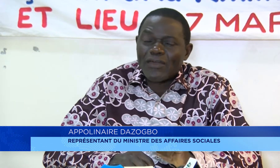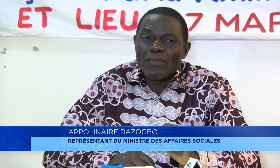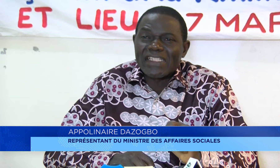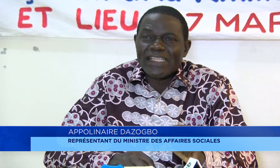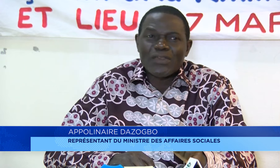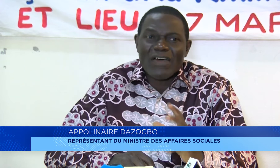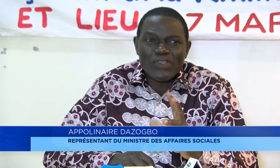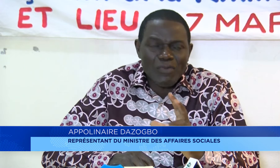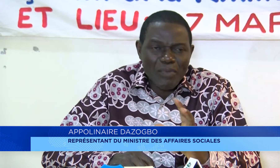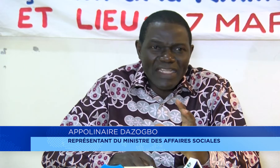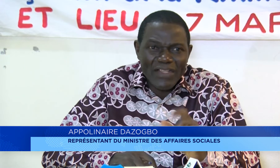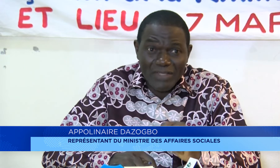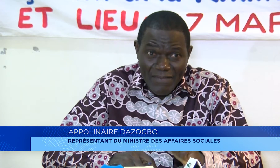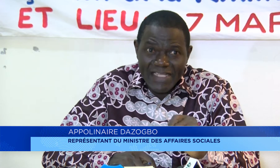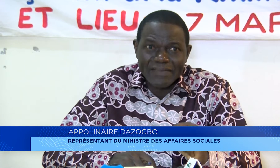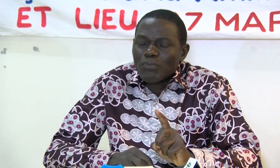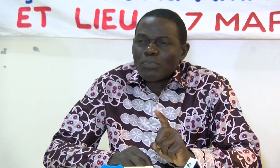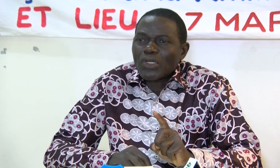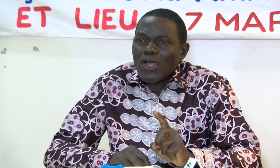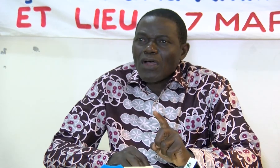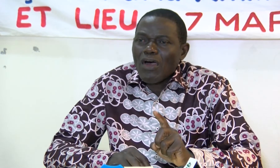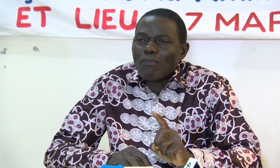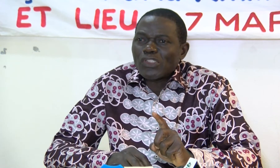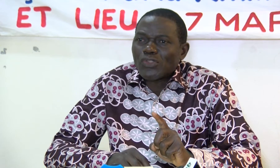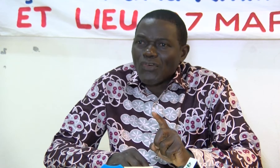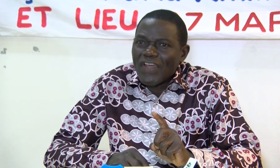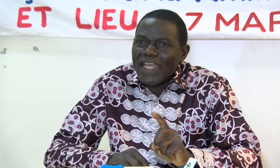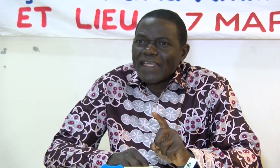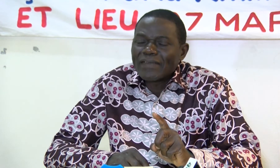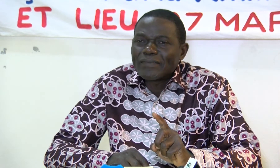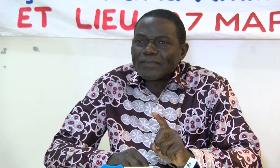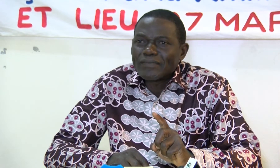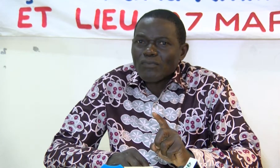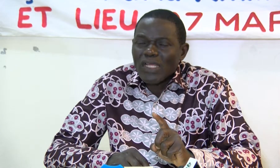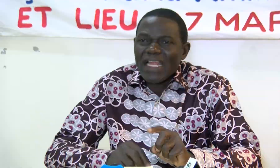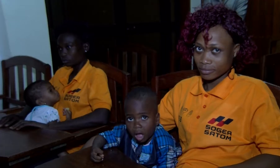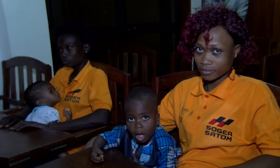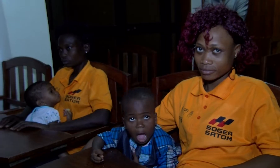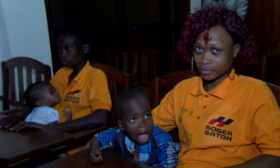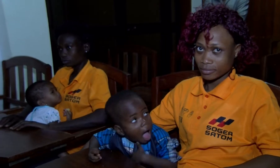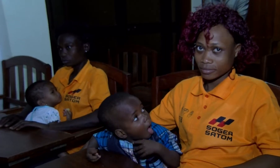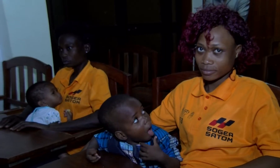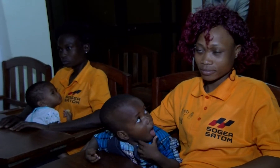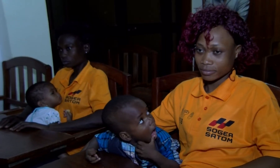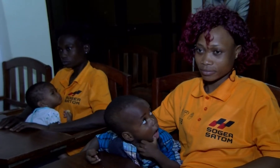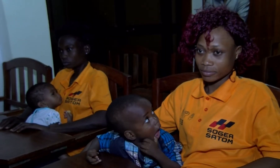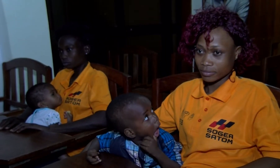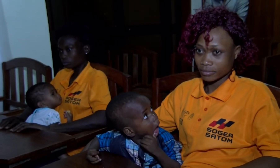le ministère de la fonction publique et du travail pour qu'on puisse trouver la formule adéquate qui